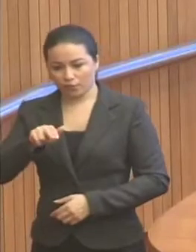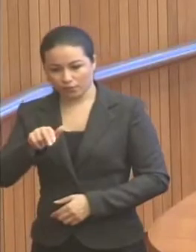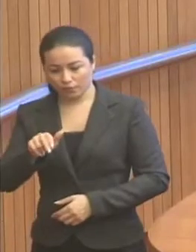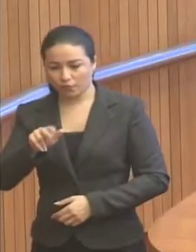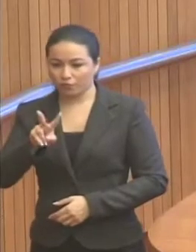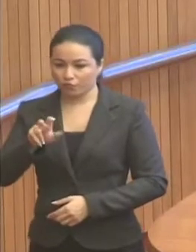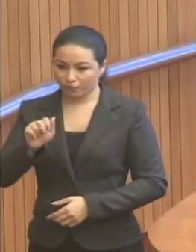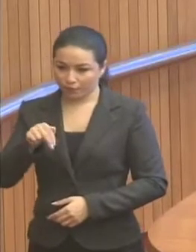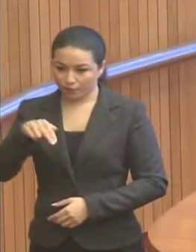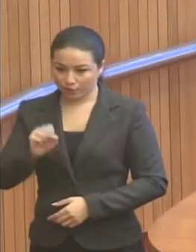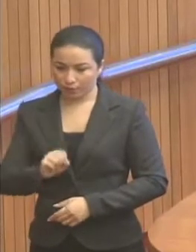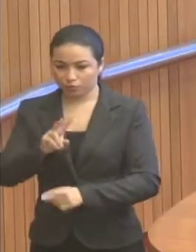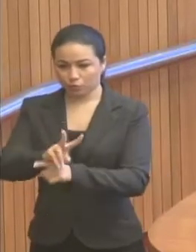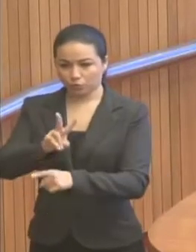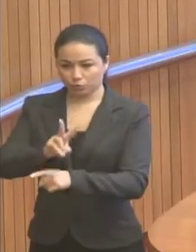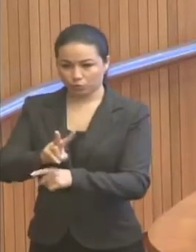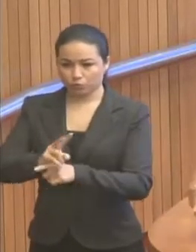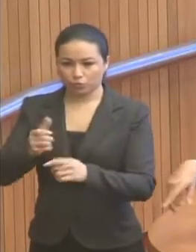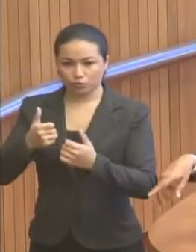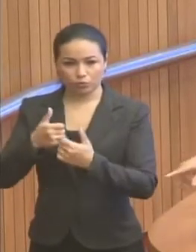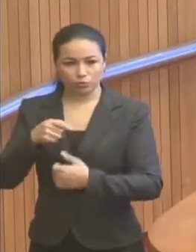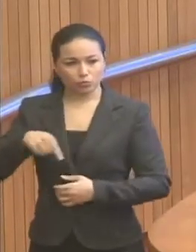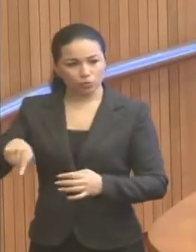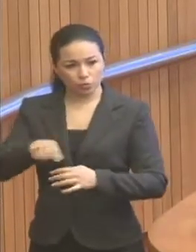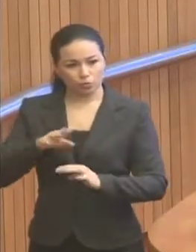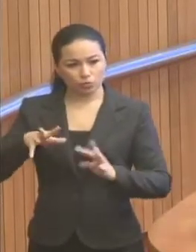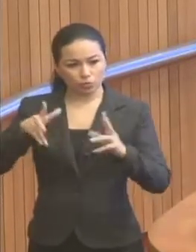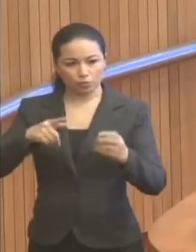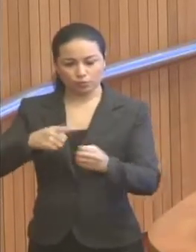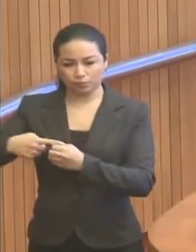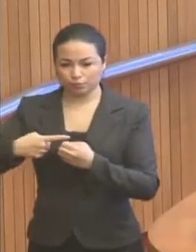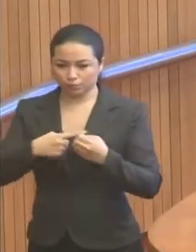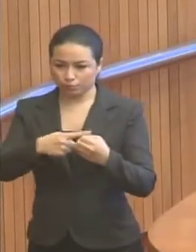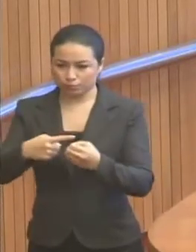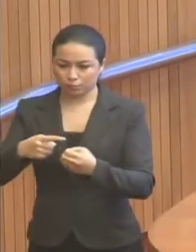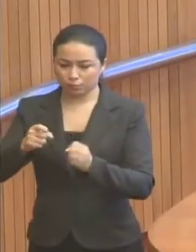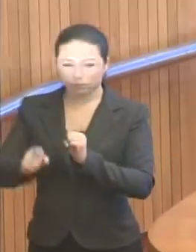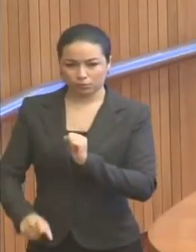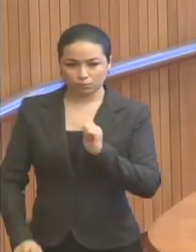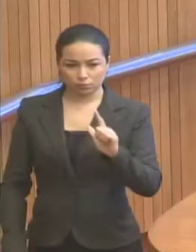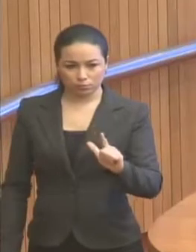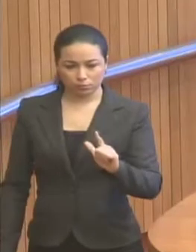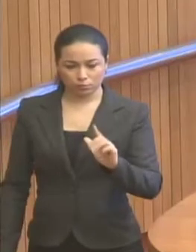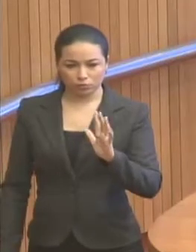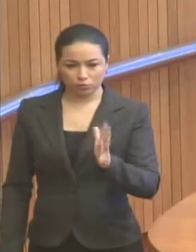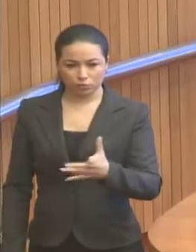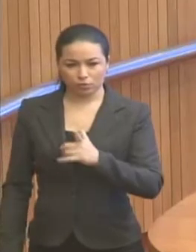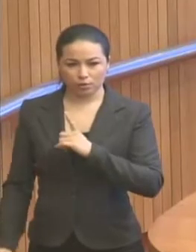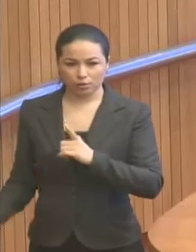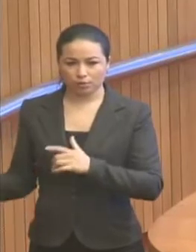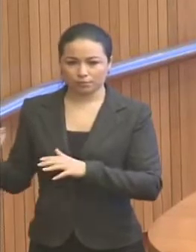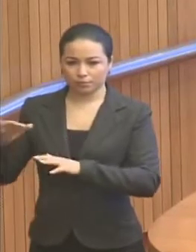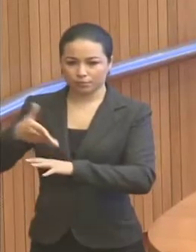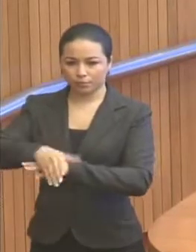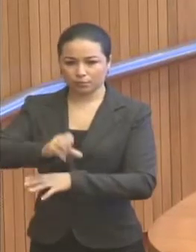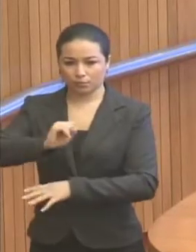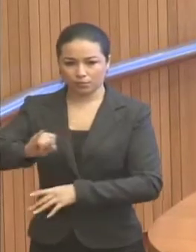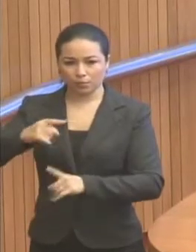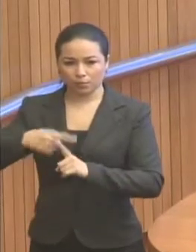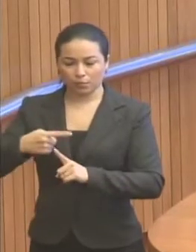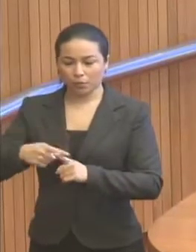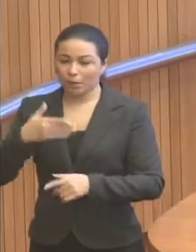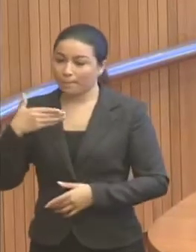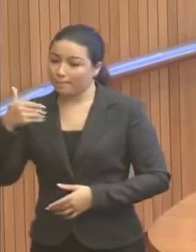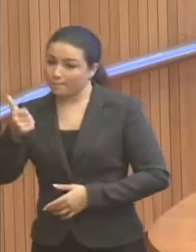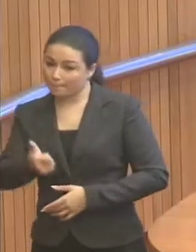que atendem e fazem o serviço de transporte em todos os municípios no entorno da ilha, estão vindo para São Luís, porque aqui está